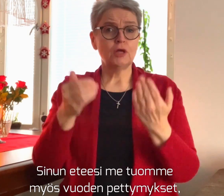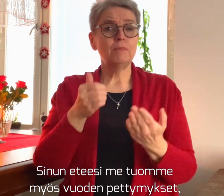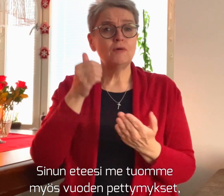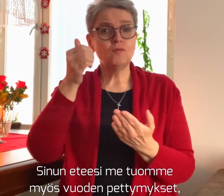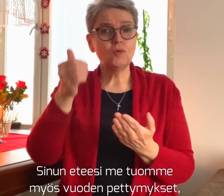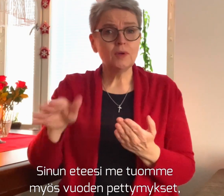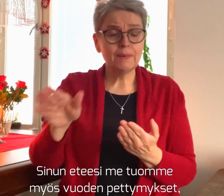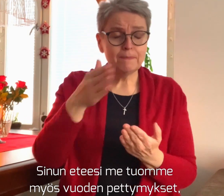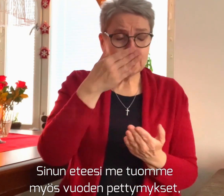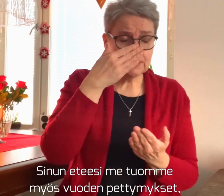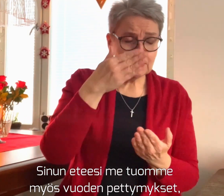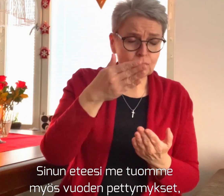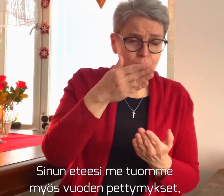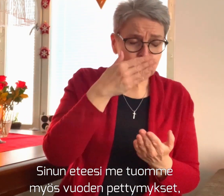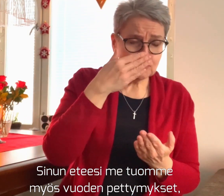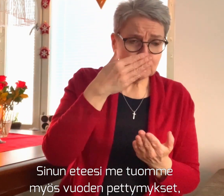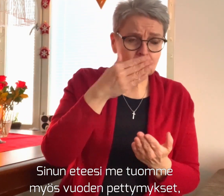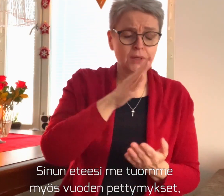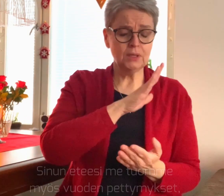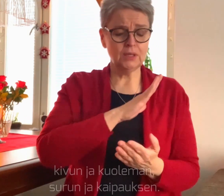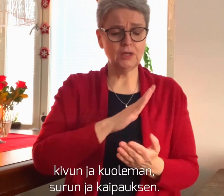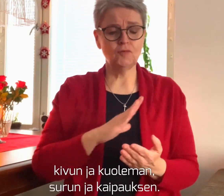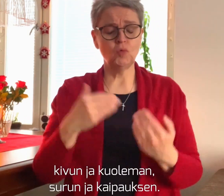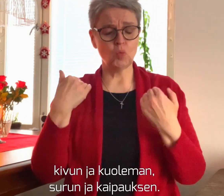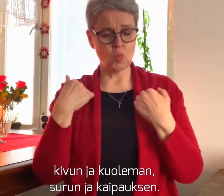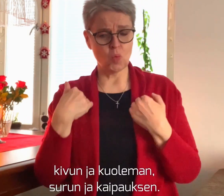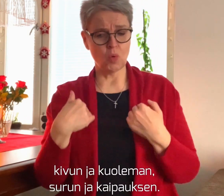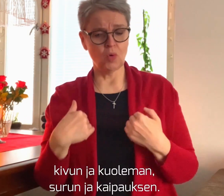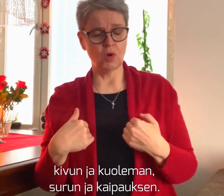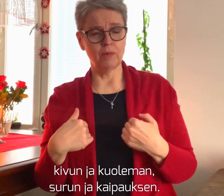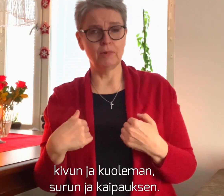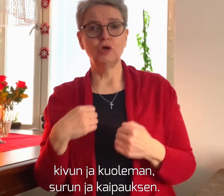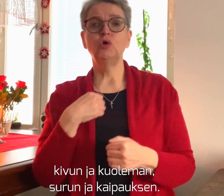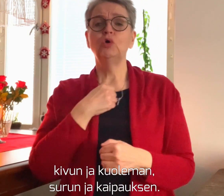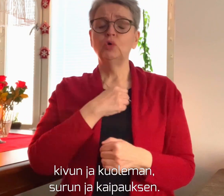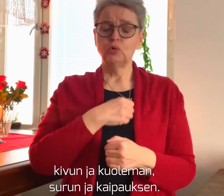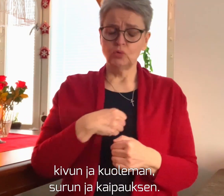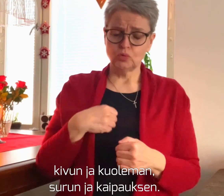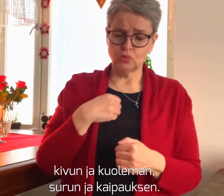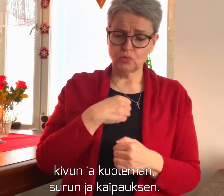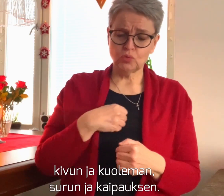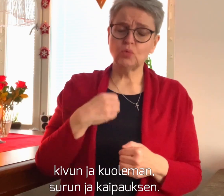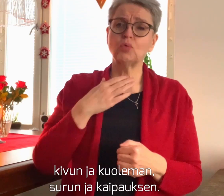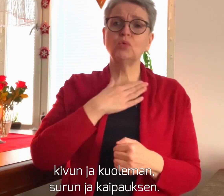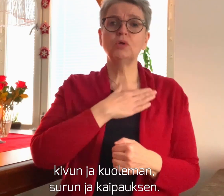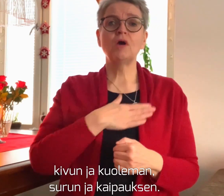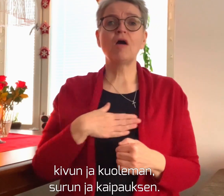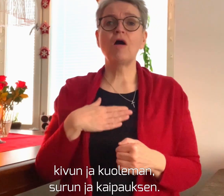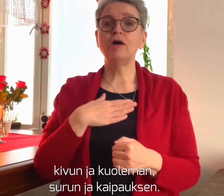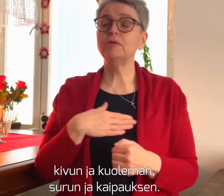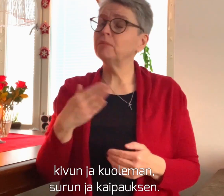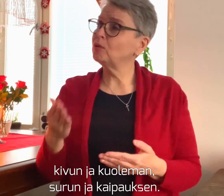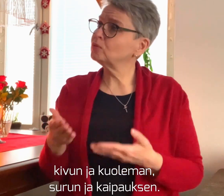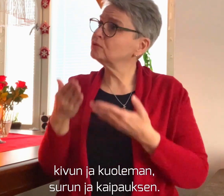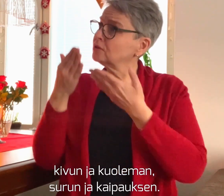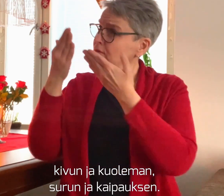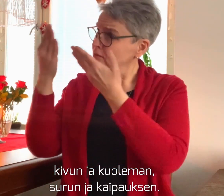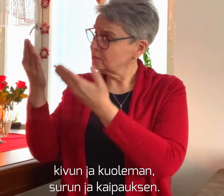Sinun eteesimme tuomme myös vuoden pettymykset, kivun ja kuoleman, surun ja